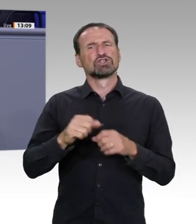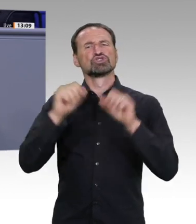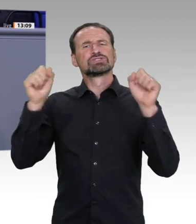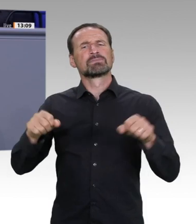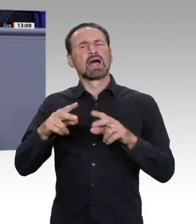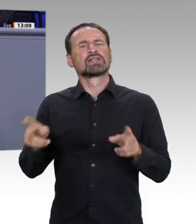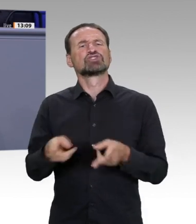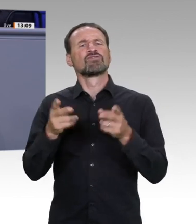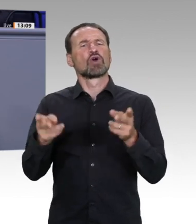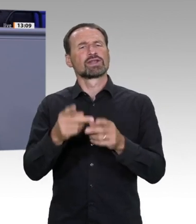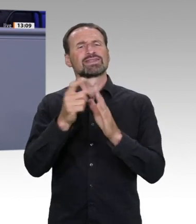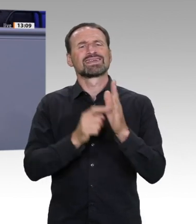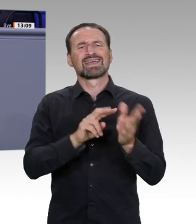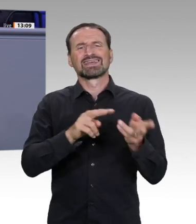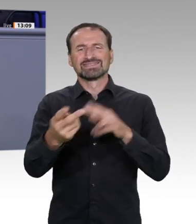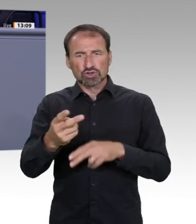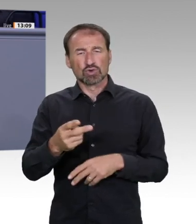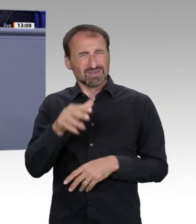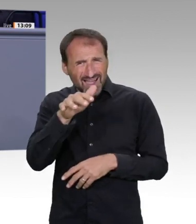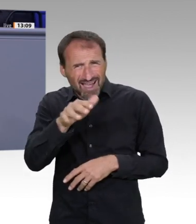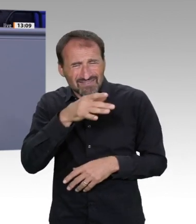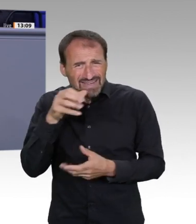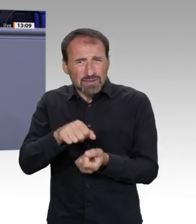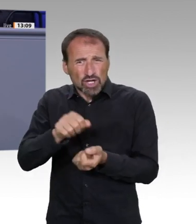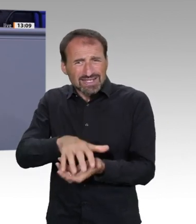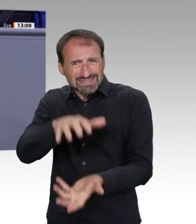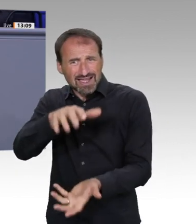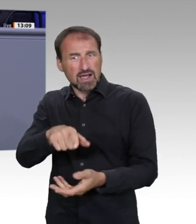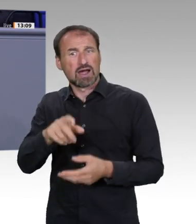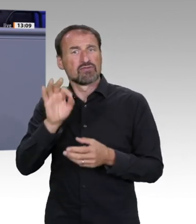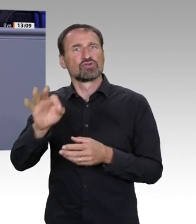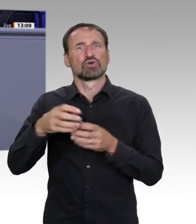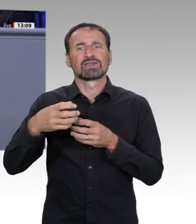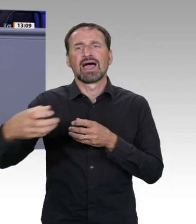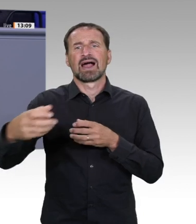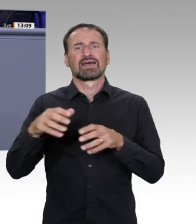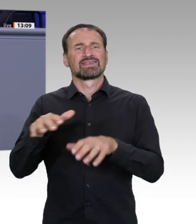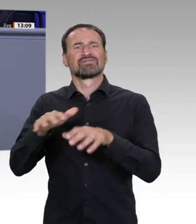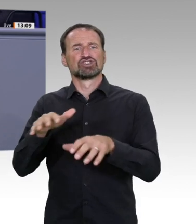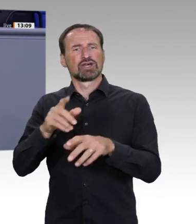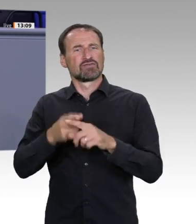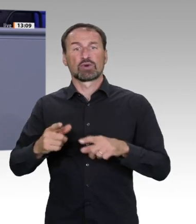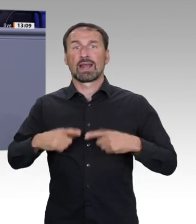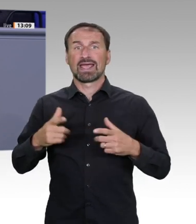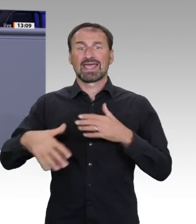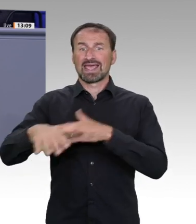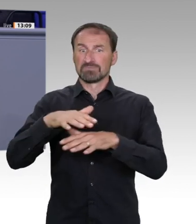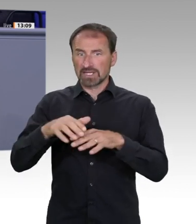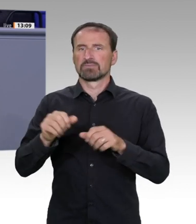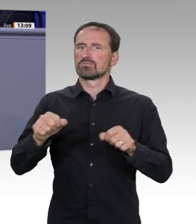-Emissionen, wenn sie ungesteuert erfolgt. Ich meine, dass die bisher separat arbeitenden Communities von Digitalisierung